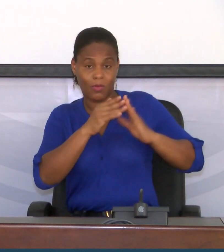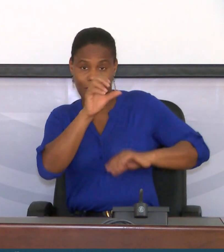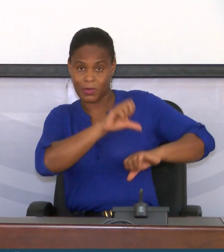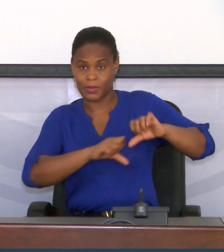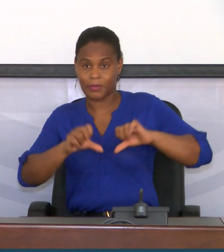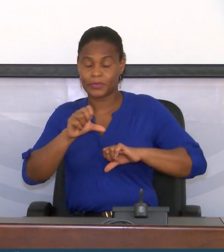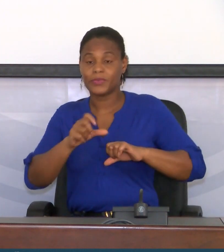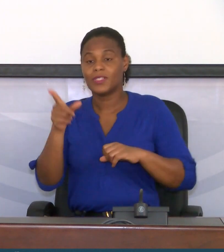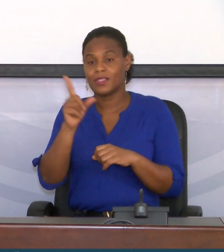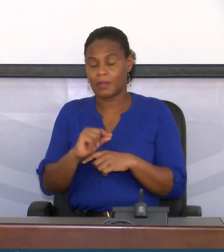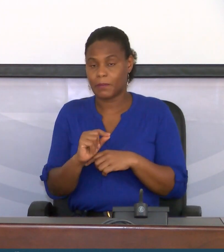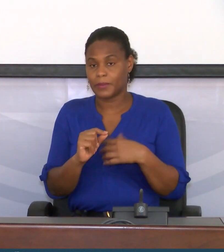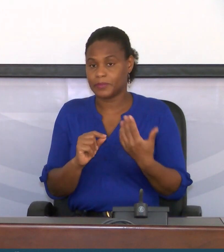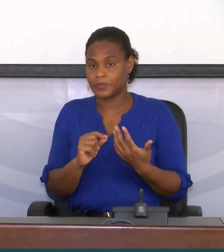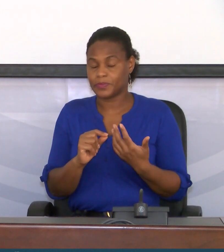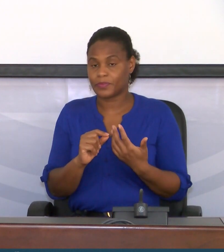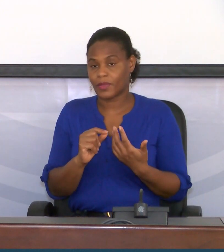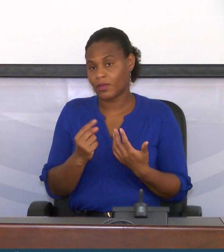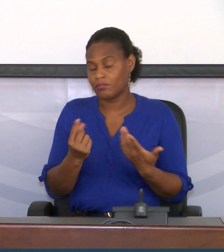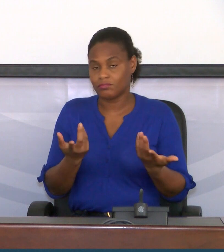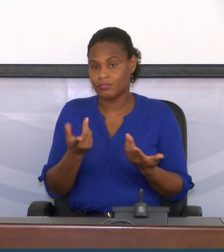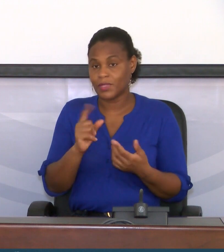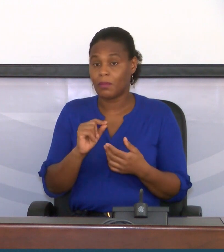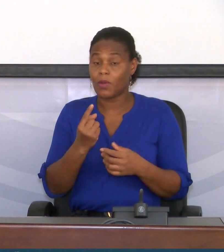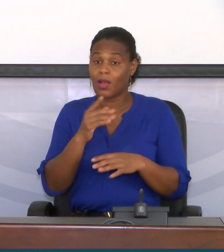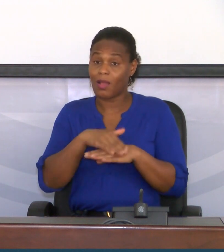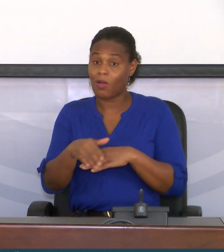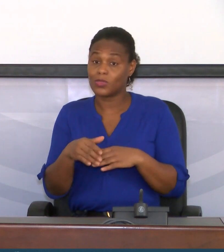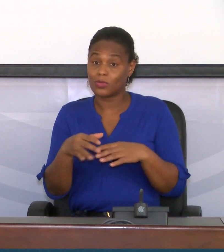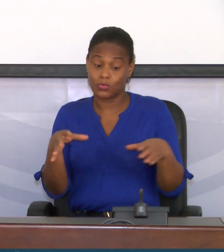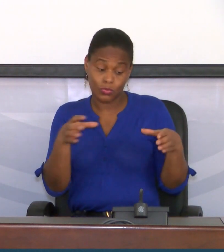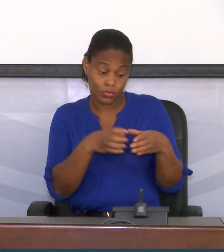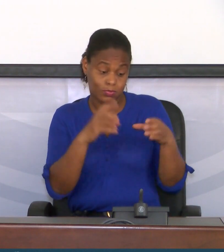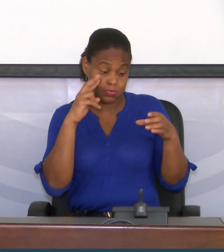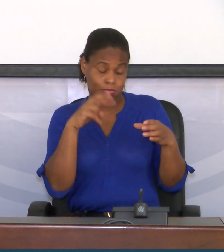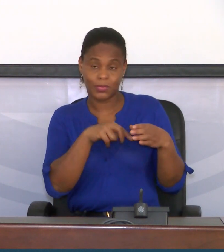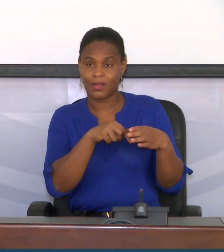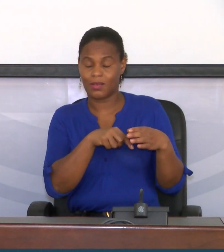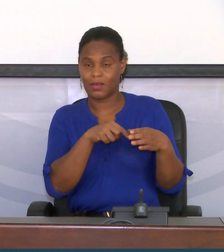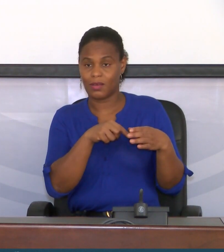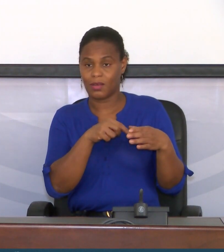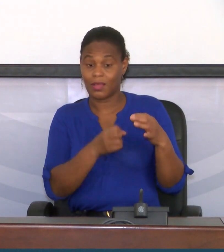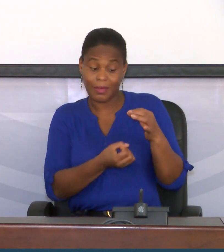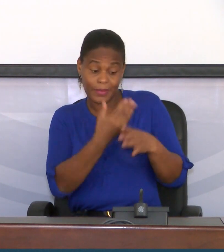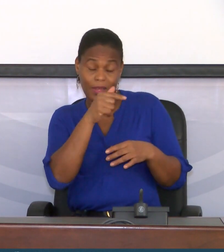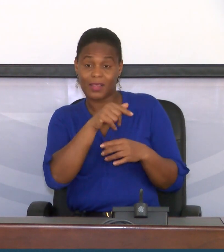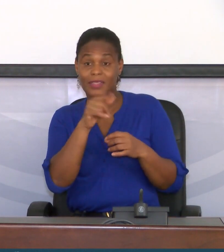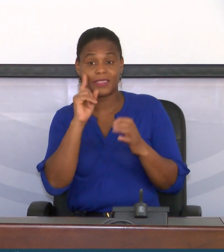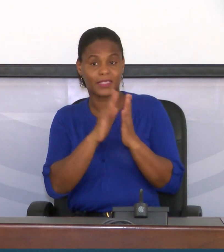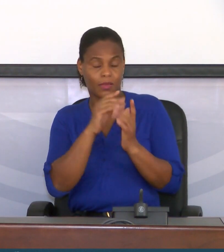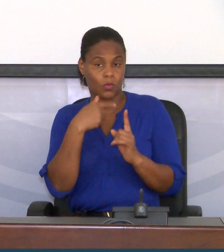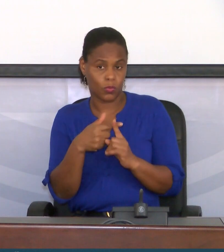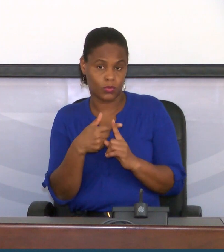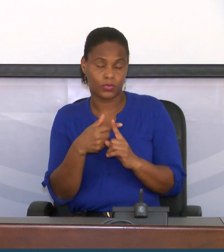e também decorrentes do foco que foi determinado e que apareceu em Santa Cruz